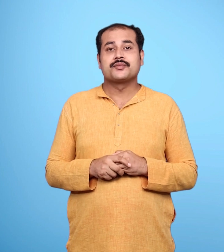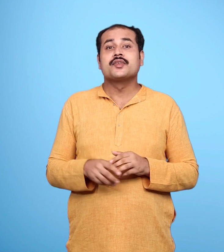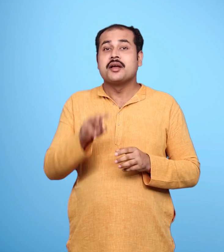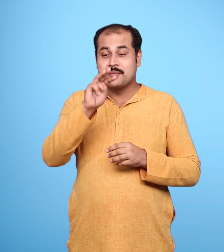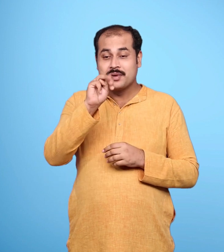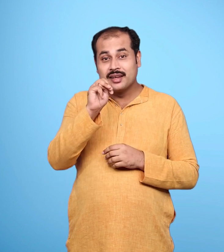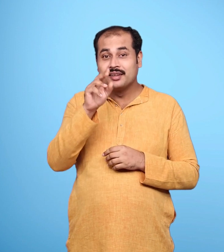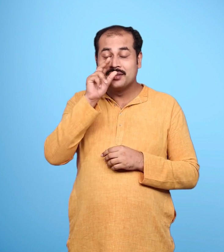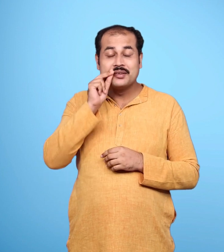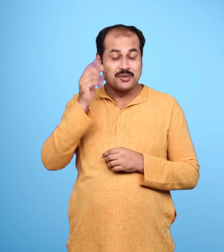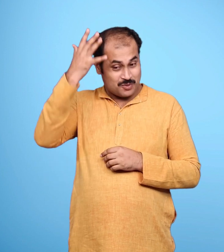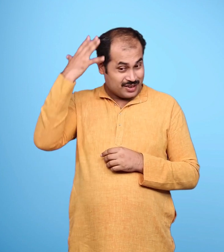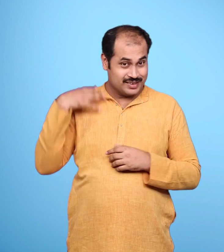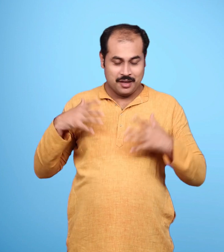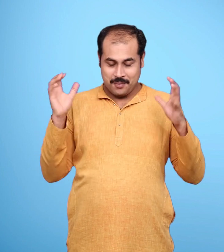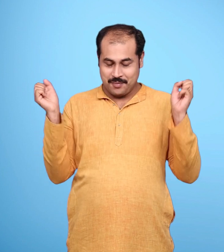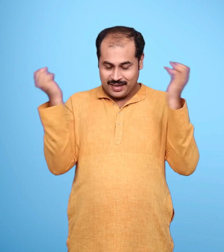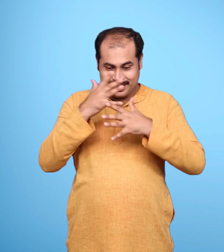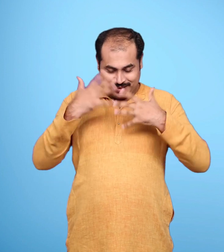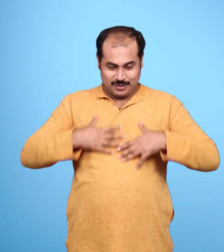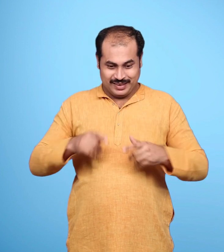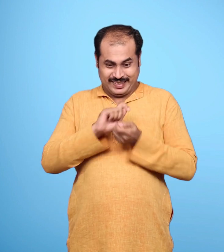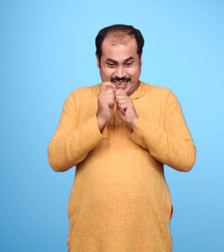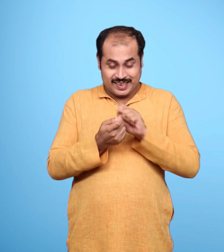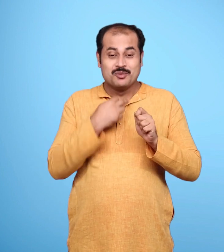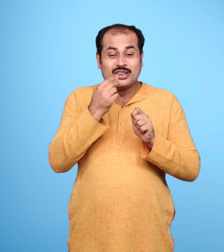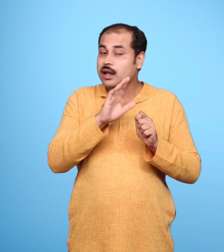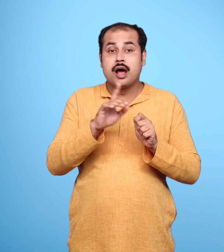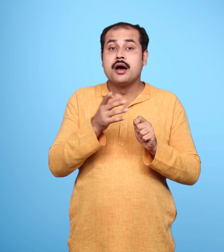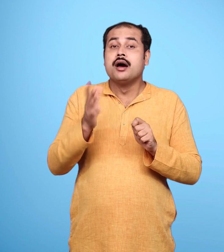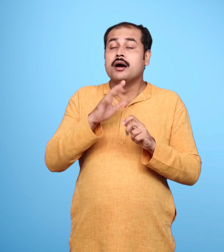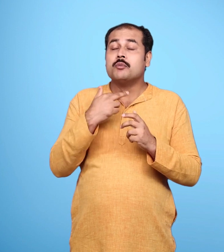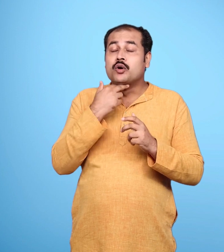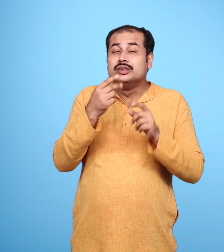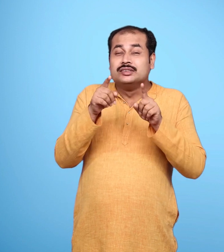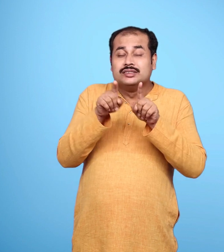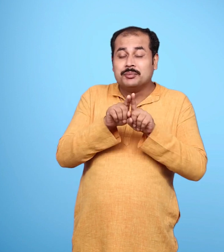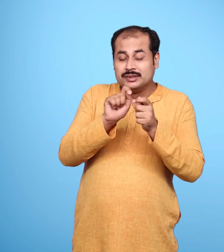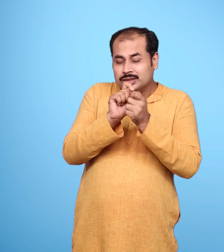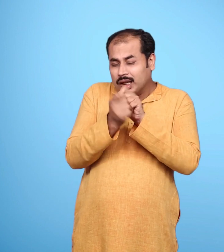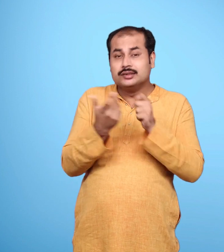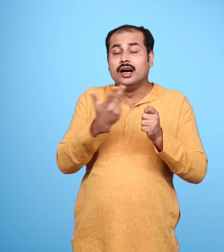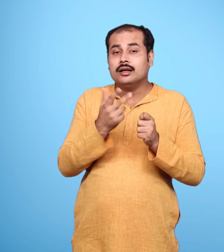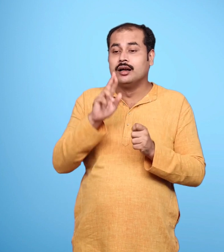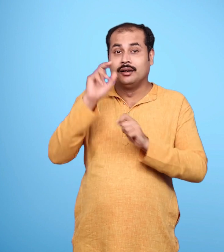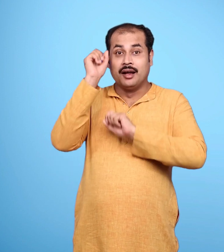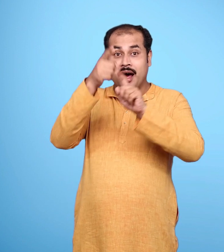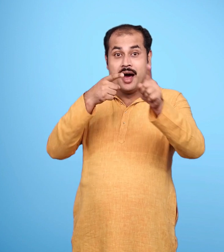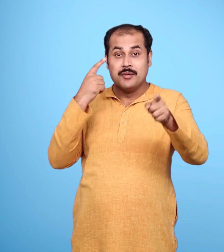मारीच ने माया से केवल अपना रूप नहीं बदला था आवाज भी बदल ली थी अपनी आवाज राम